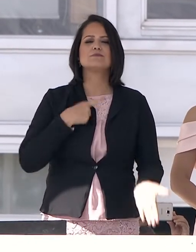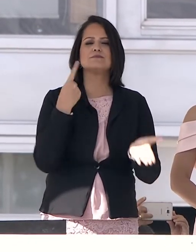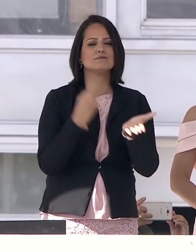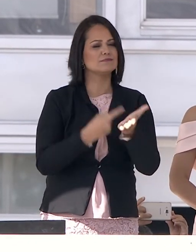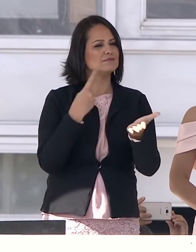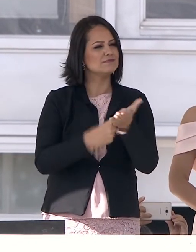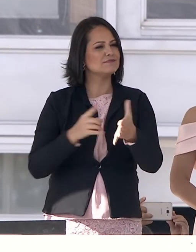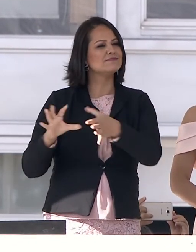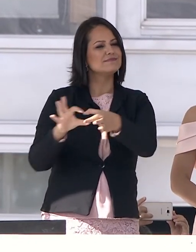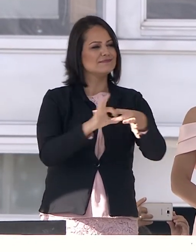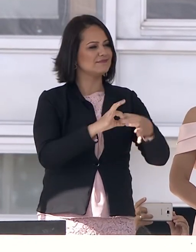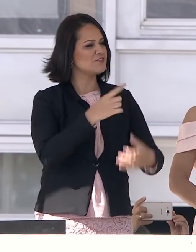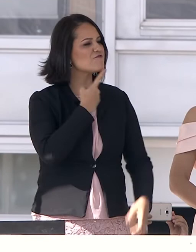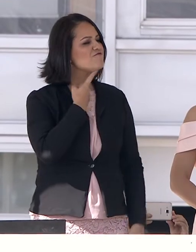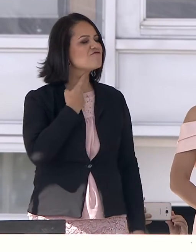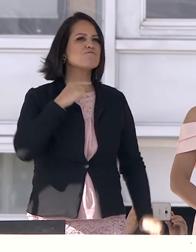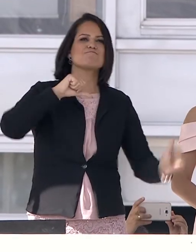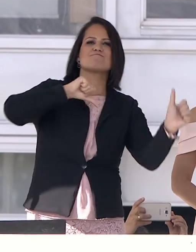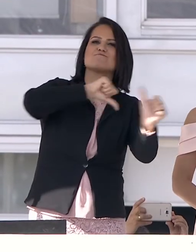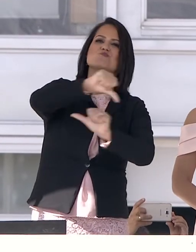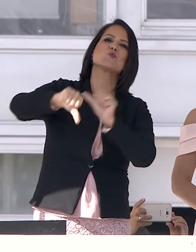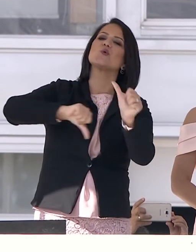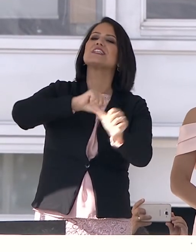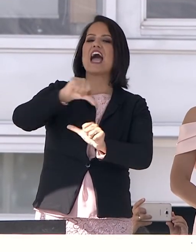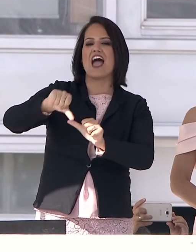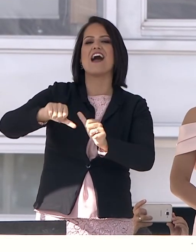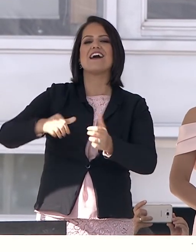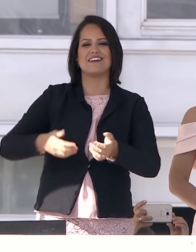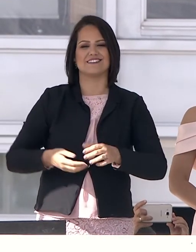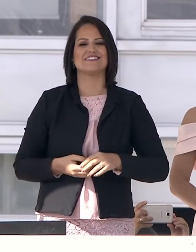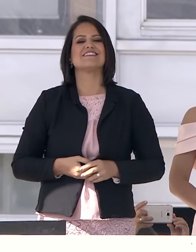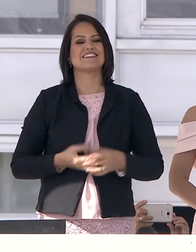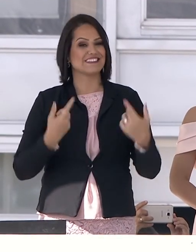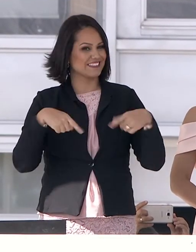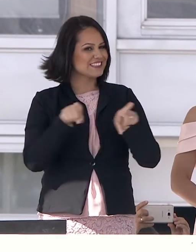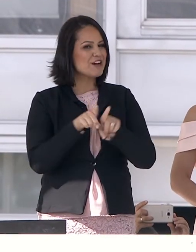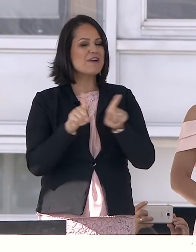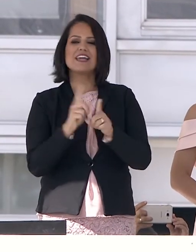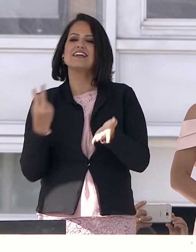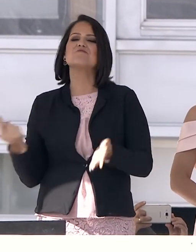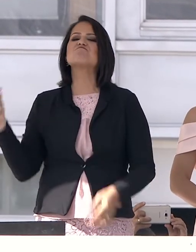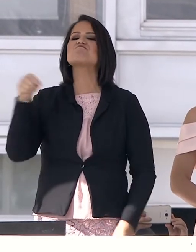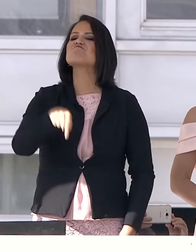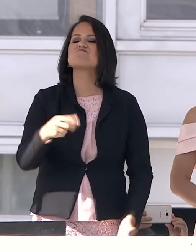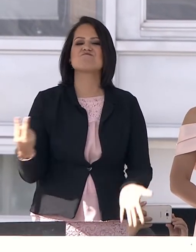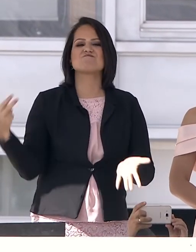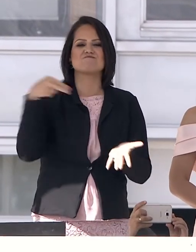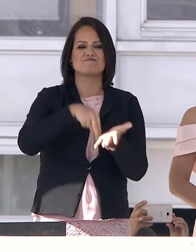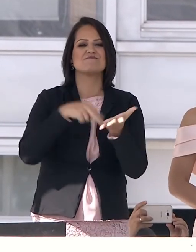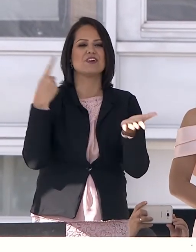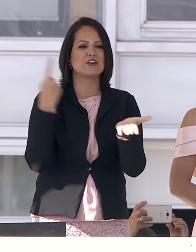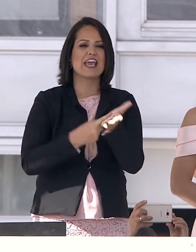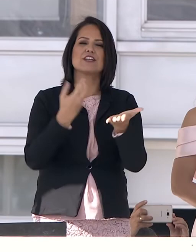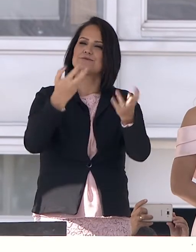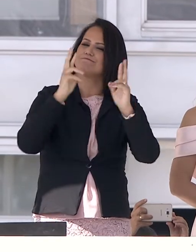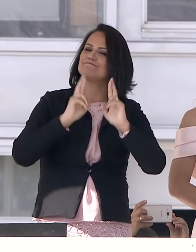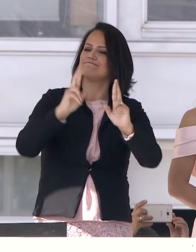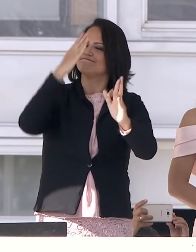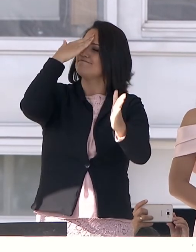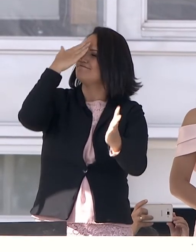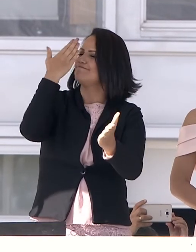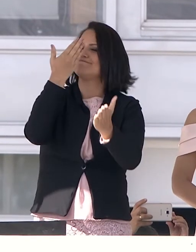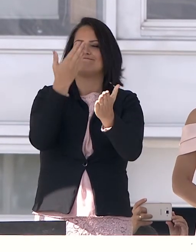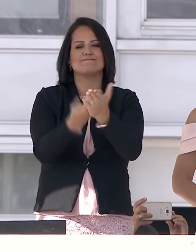com esse desejo de mudança. Também estou aqui para renovar nossas esperanças